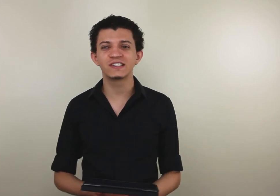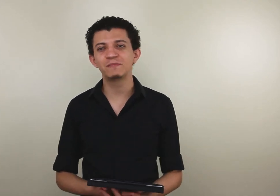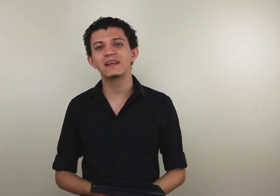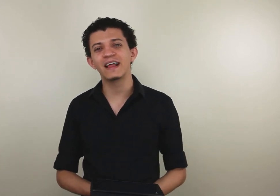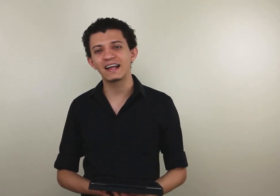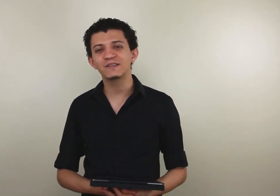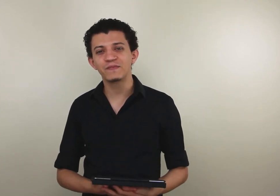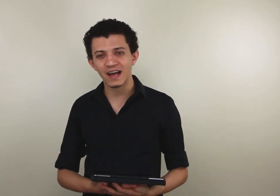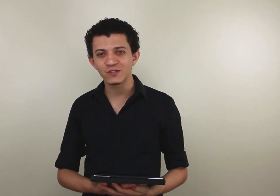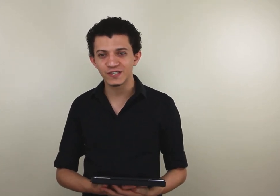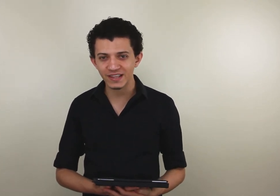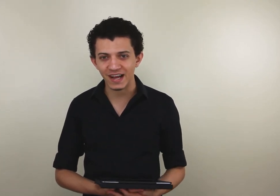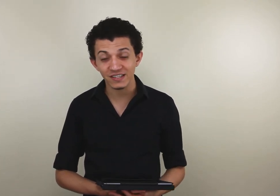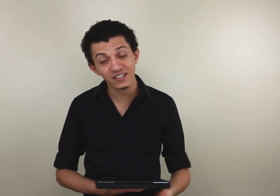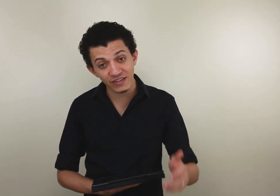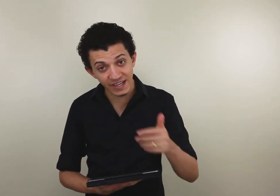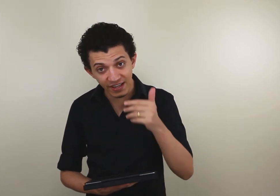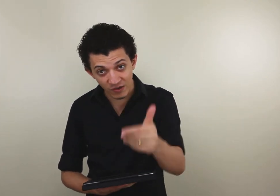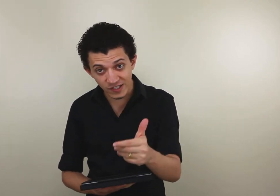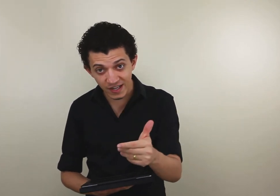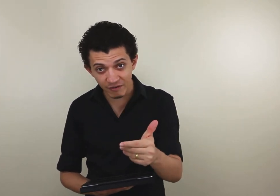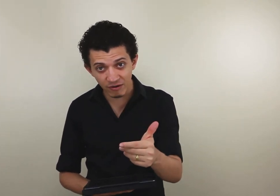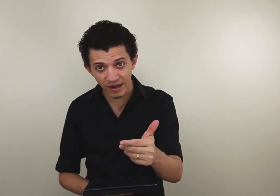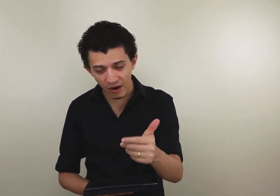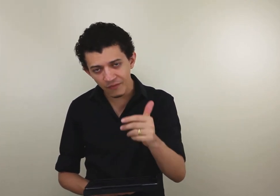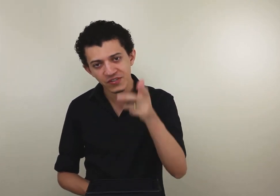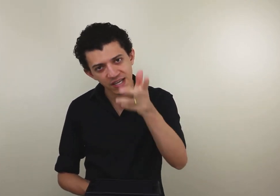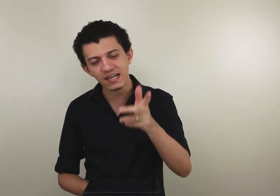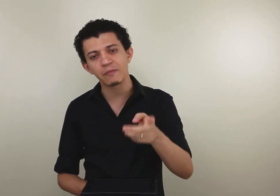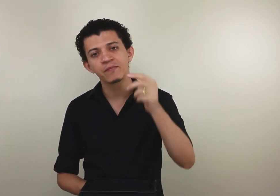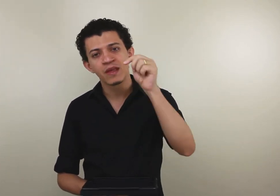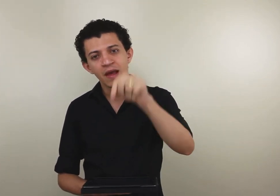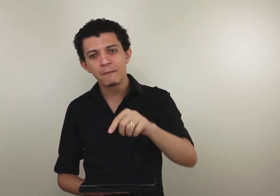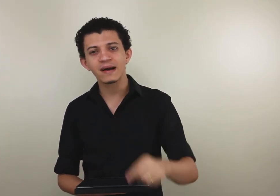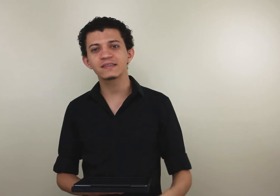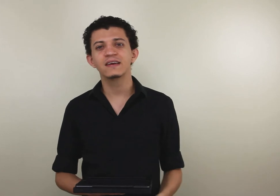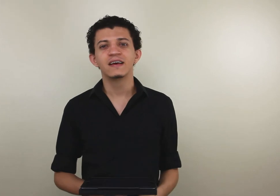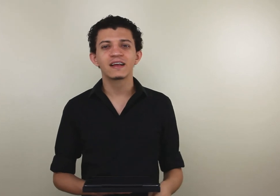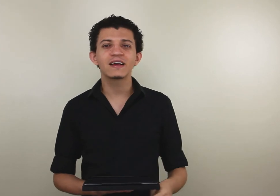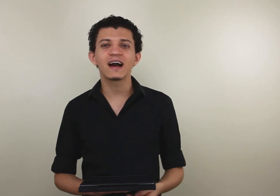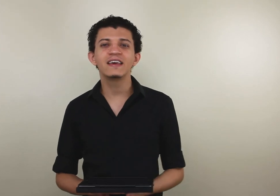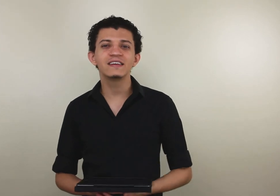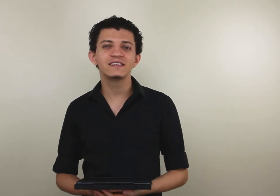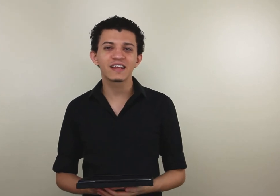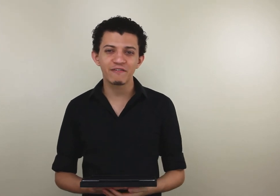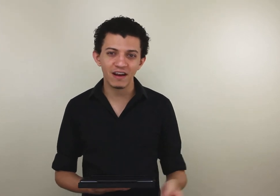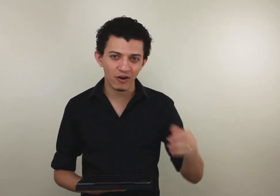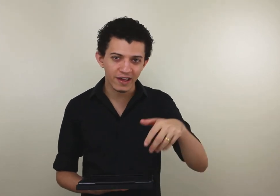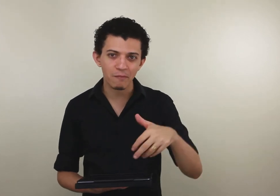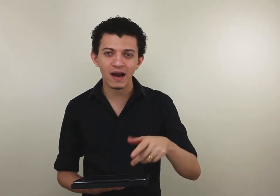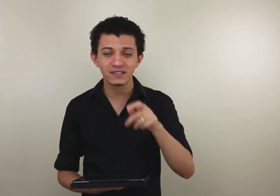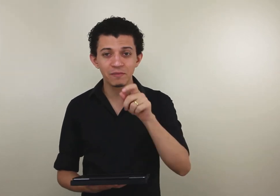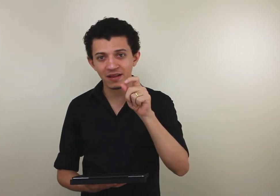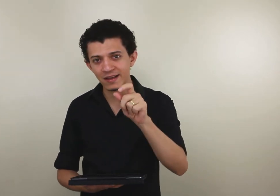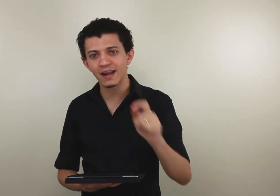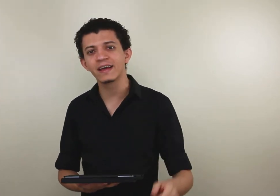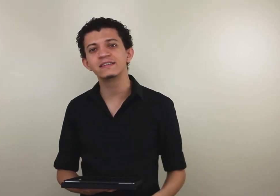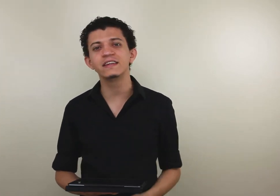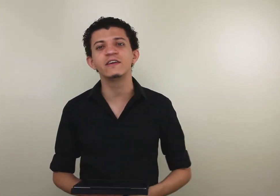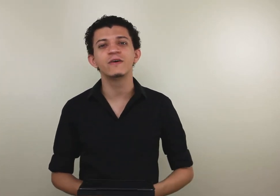acessibilidade na sociedade. E se você ainda não se inscreveu no canal, você já sabe, basta clicar aqui em se inscrever logo aqui abaixo e também clicar naquele sininho